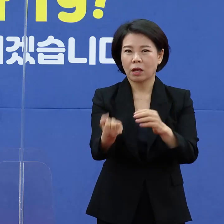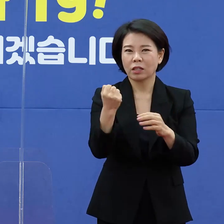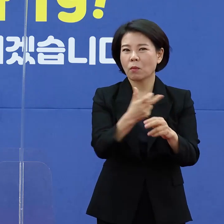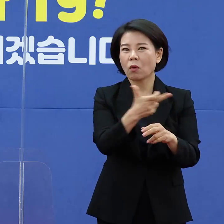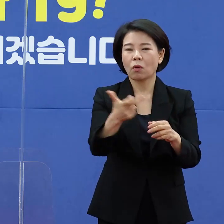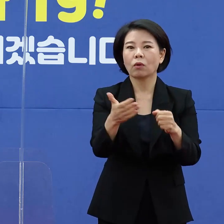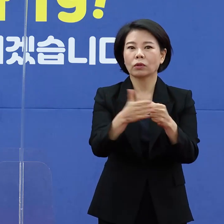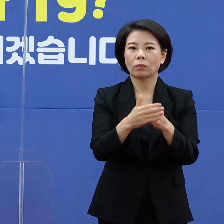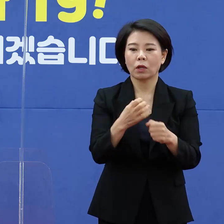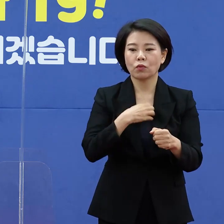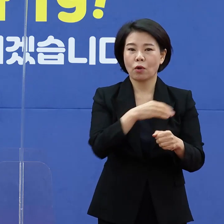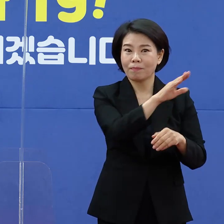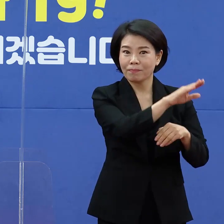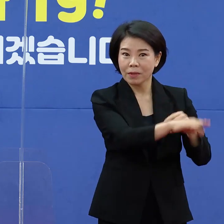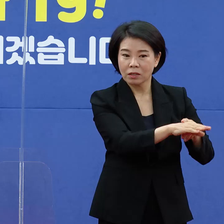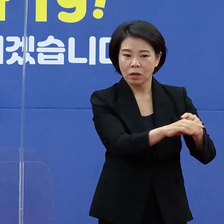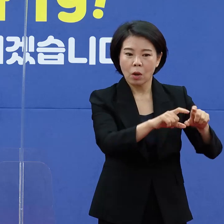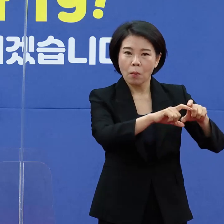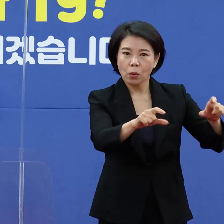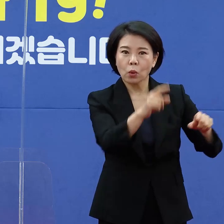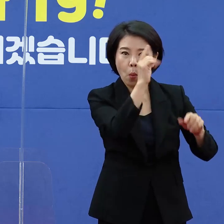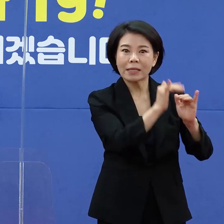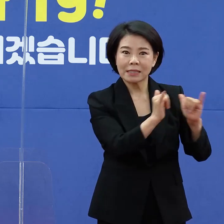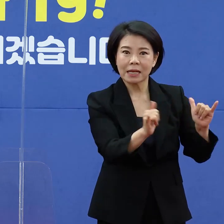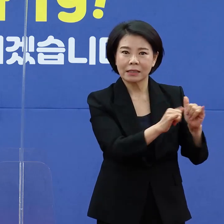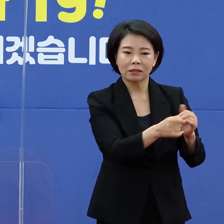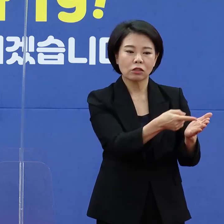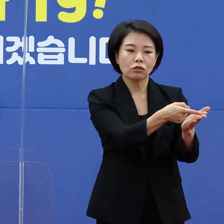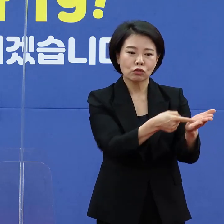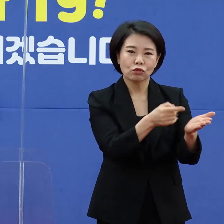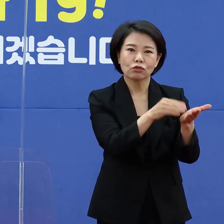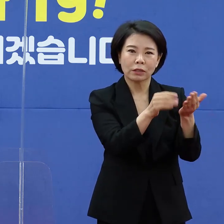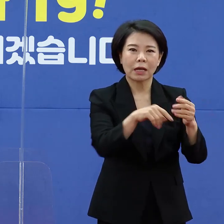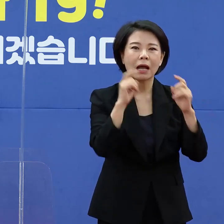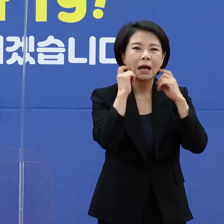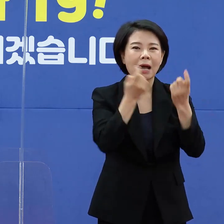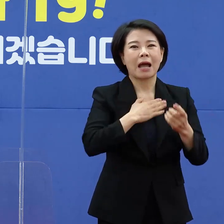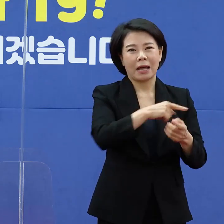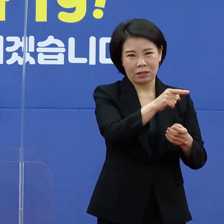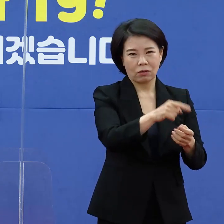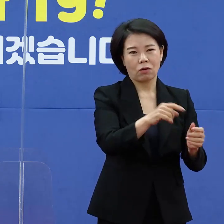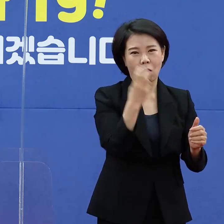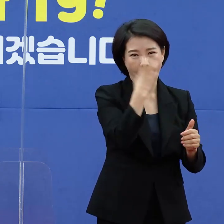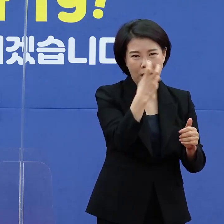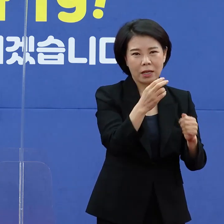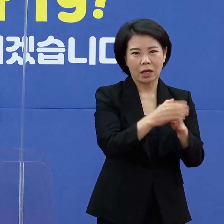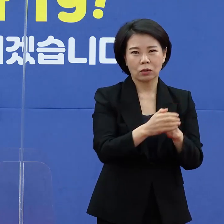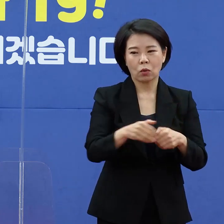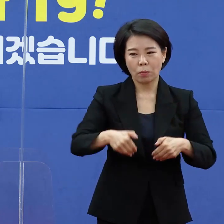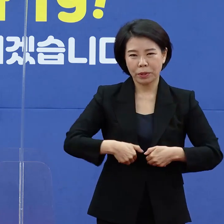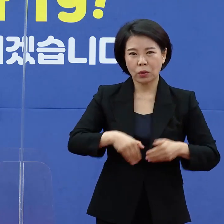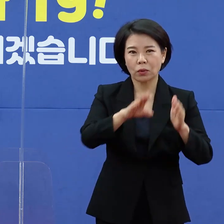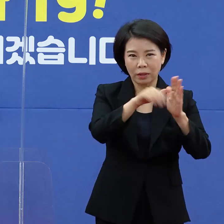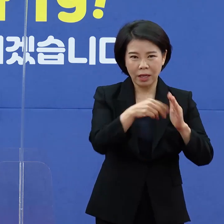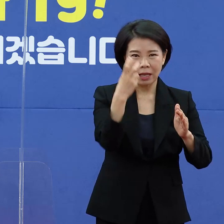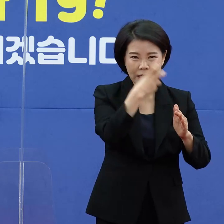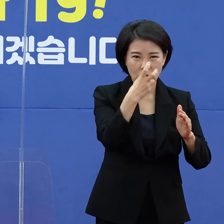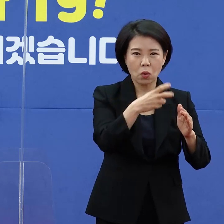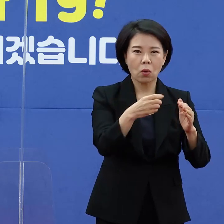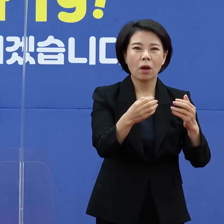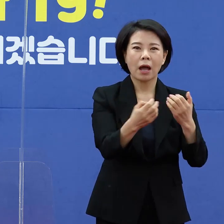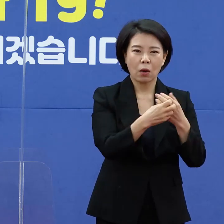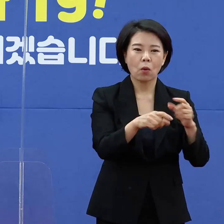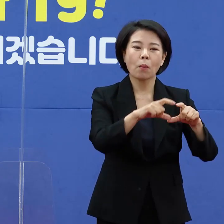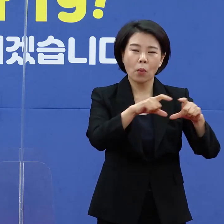위험도가 낮은 일반 환자군은 수수료 관리하고 필요시 진료를 받는 일상적인 수준의